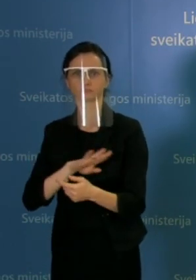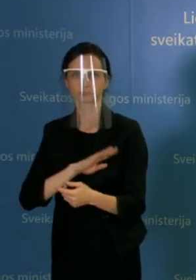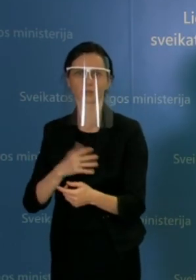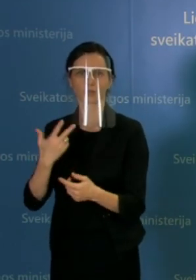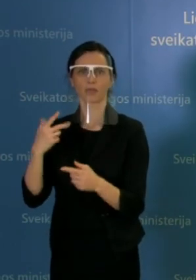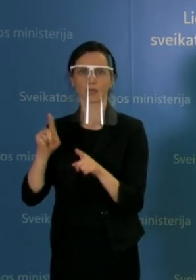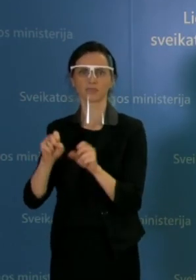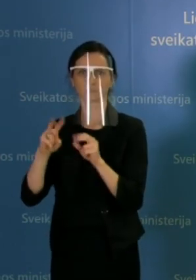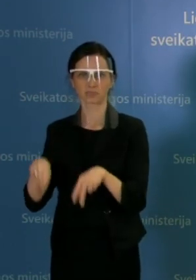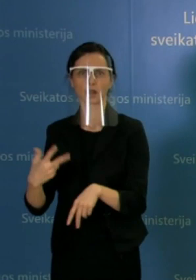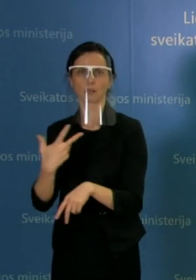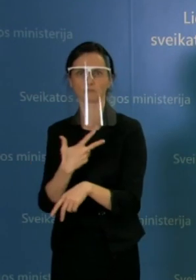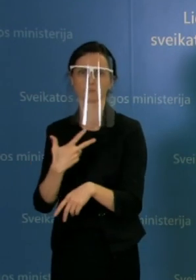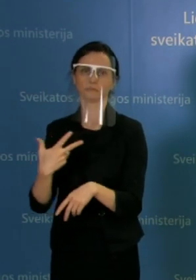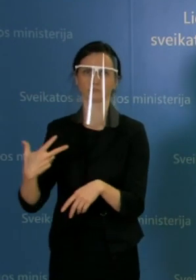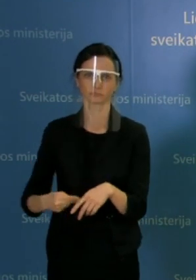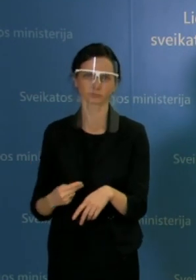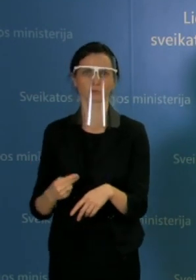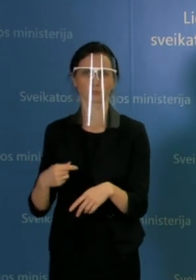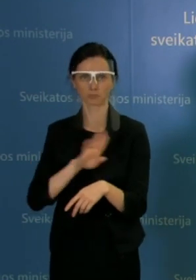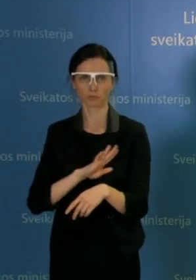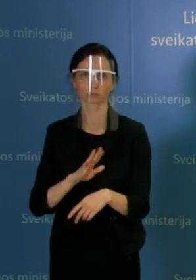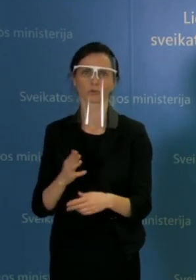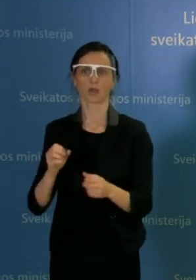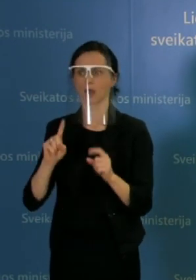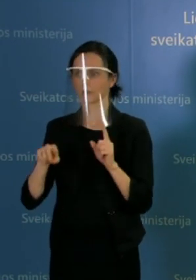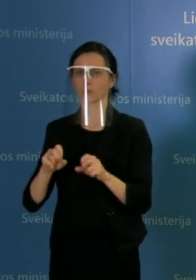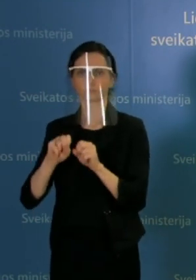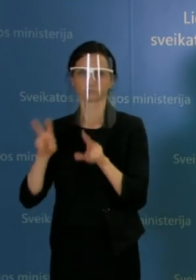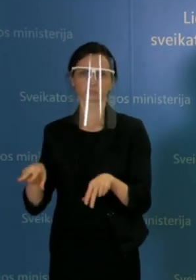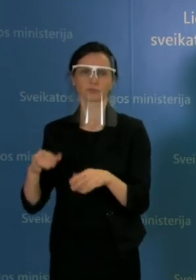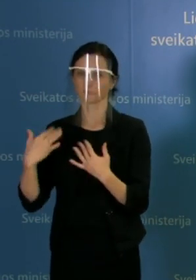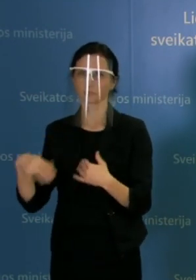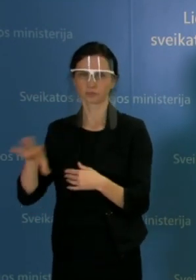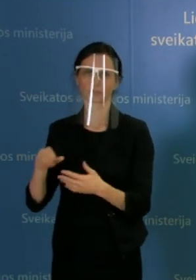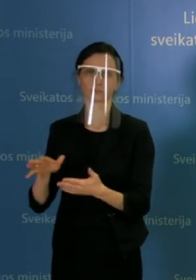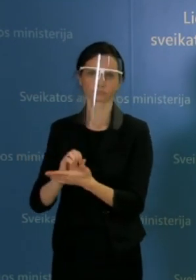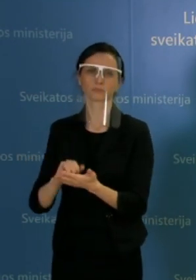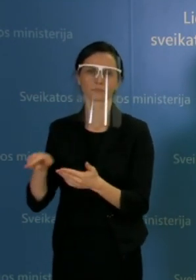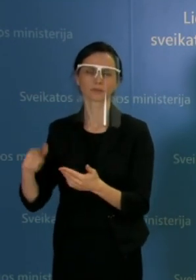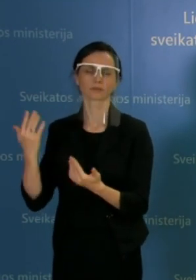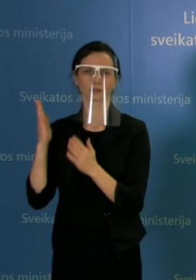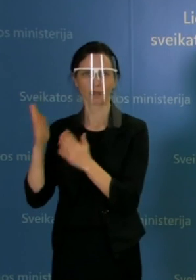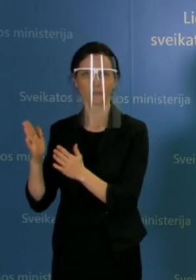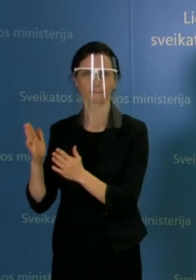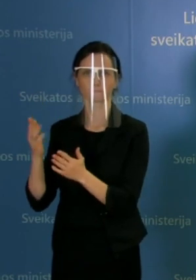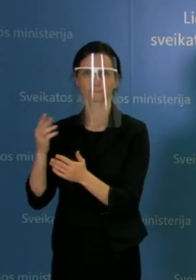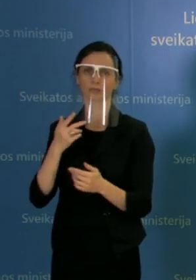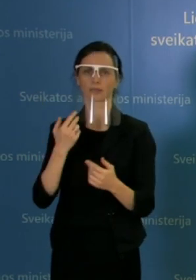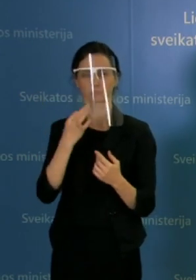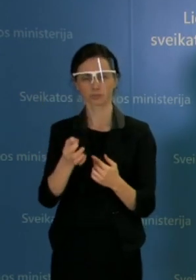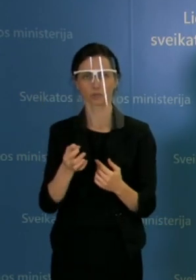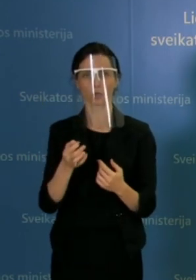sanitariniu zonu nustatymais ir kitais reikalavimais, bet tai jau yra, kaip ir sakiau, valstybinės maisto